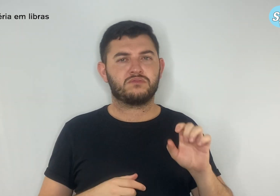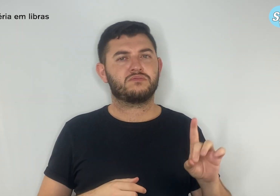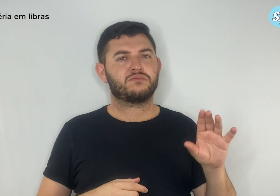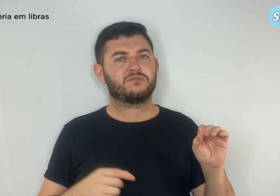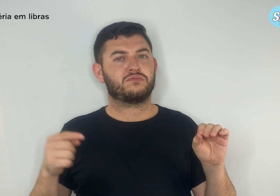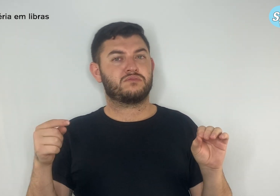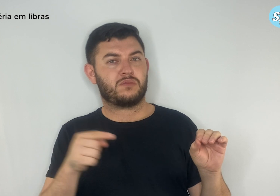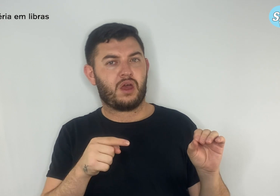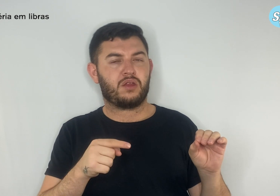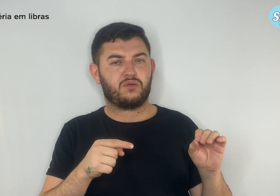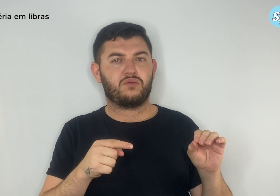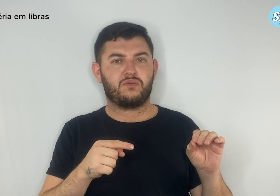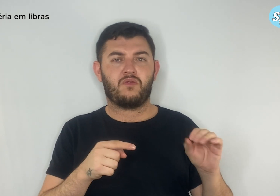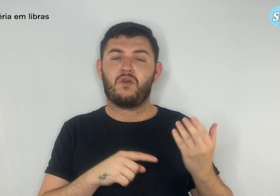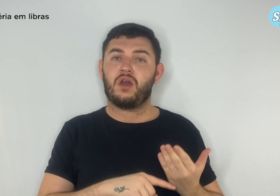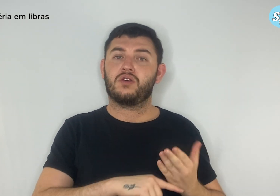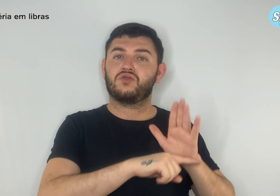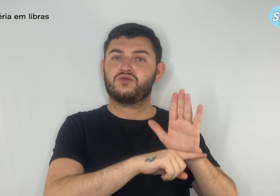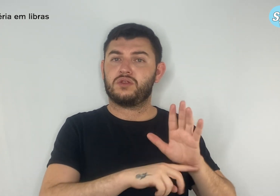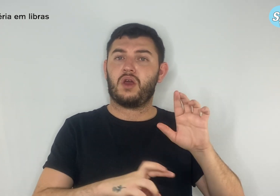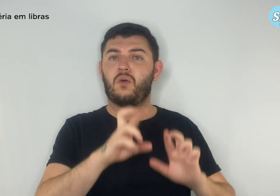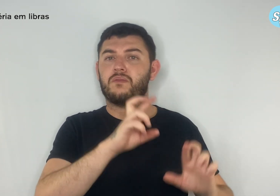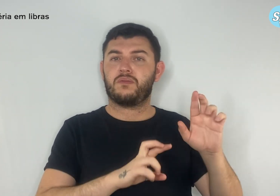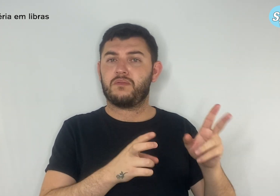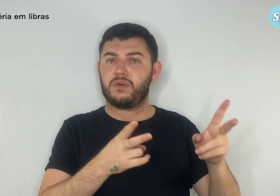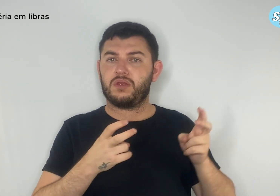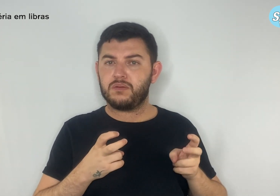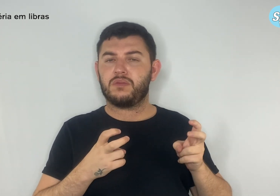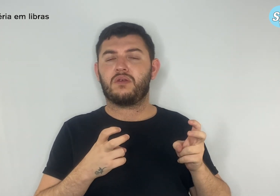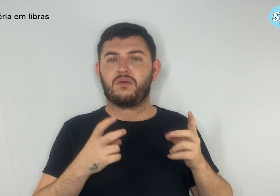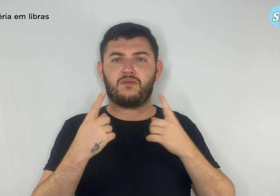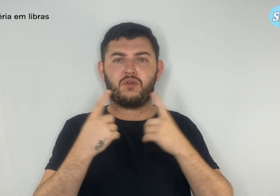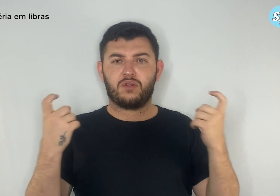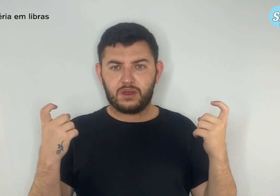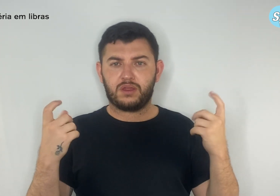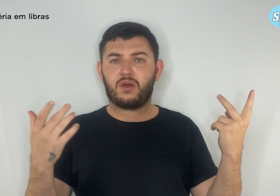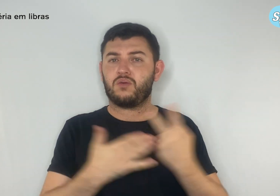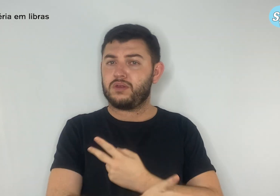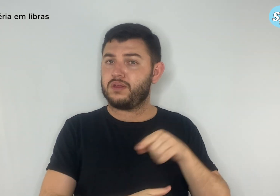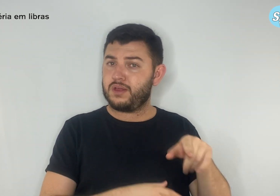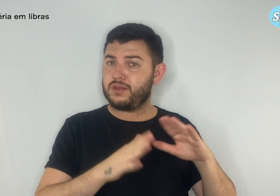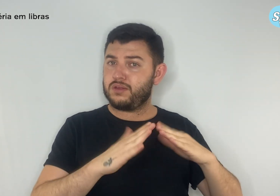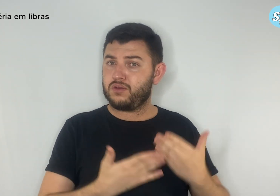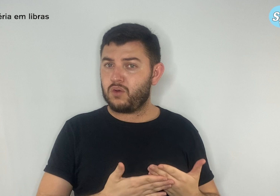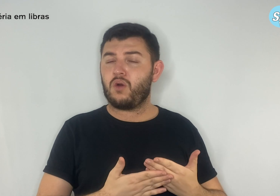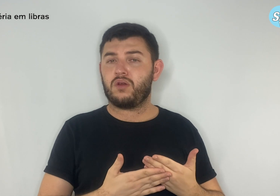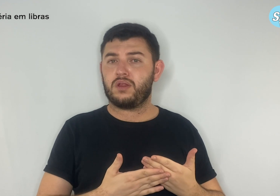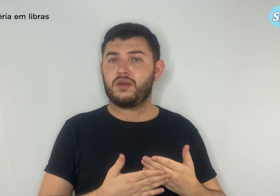o Observatório contra a violência nas escolas, que vai municiar o Simpro de informações